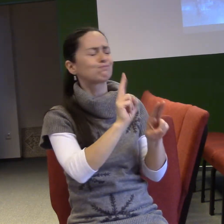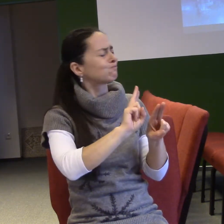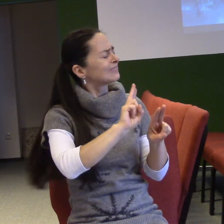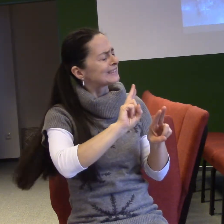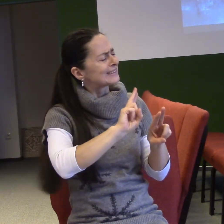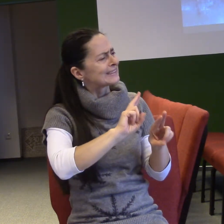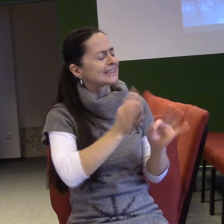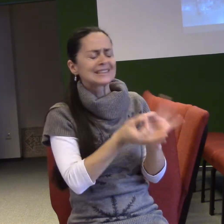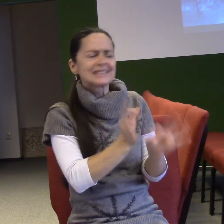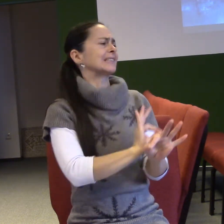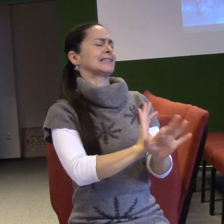říkají, tvá prozba byla vyslyšena,